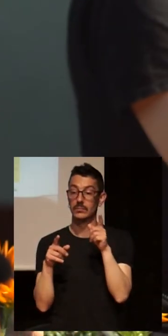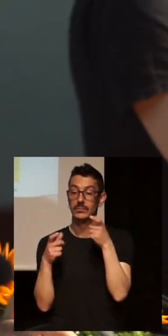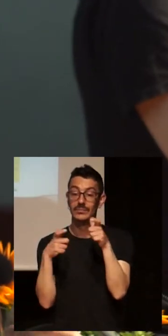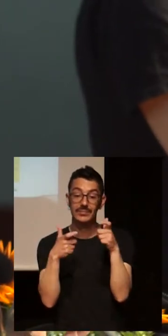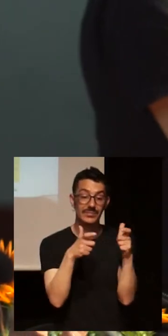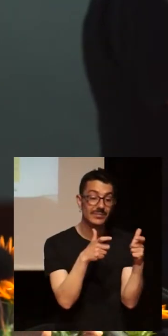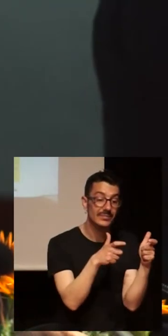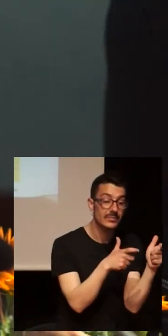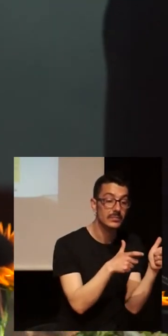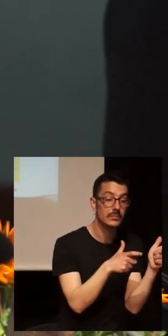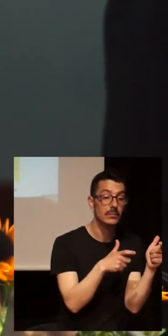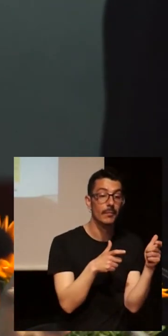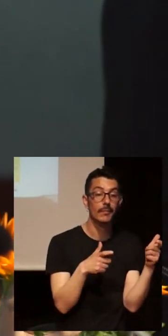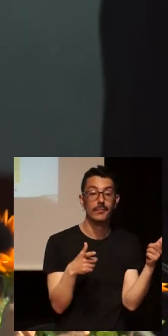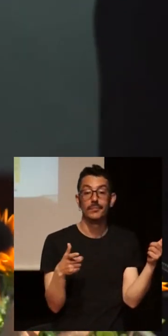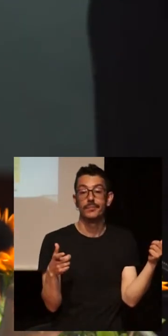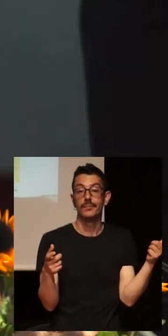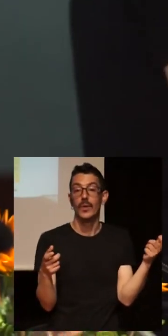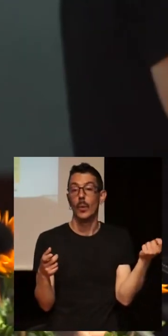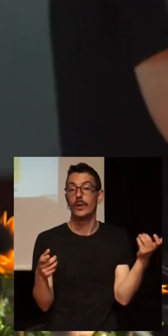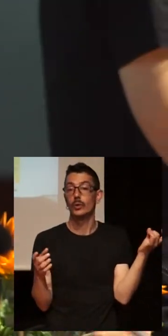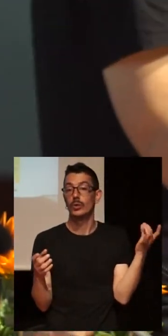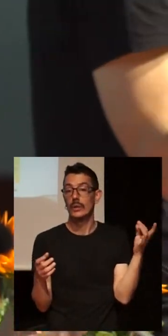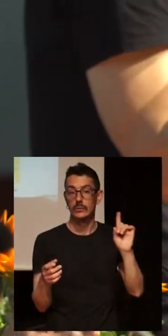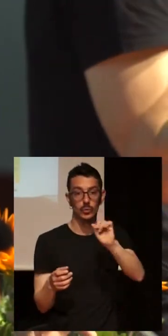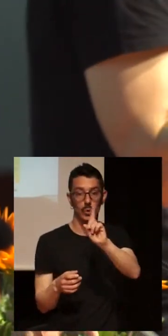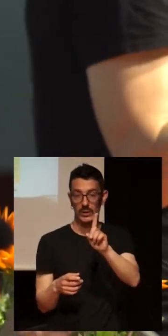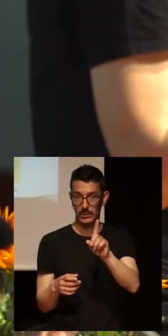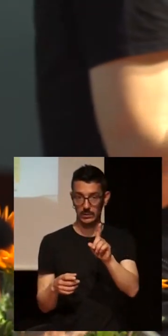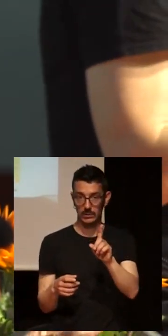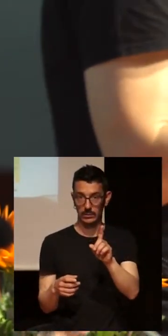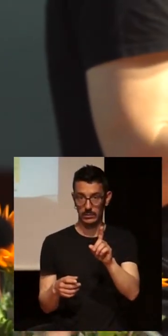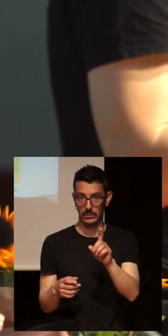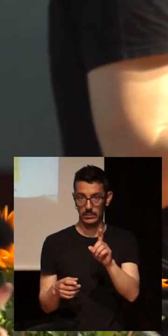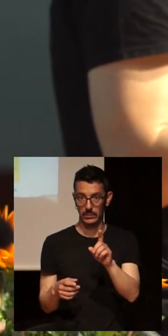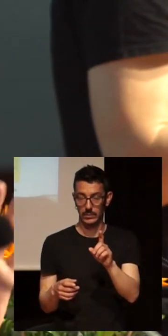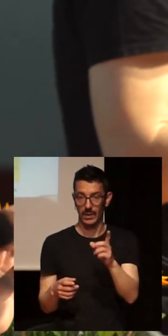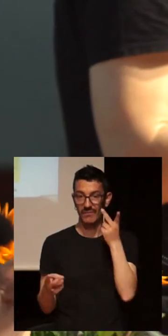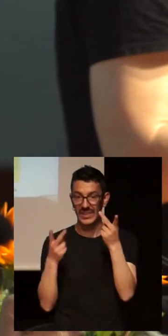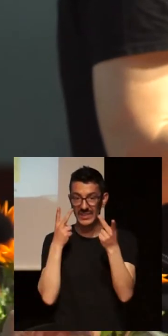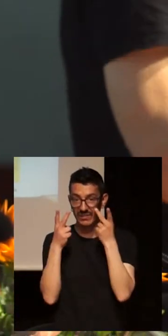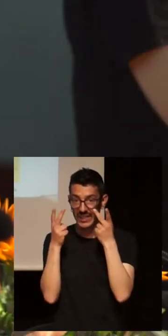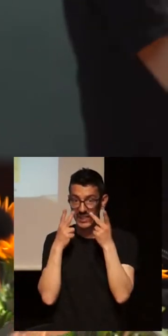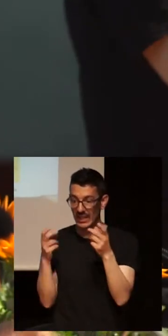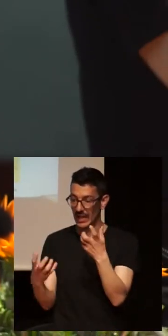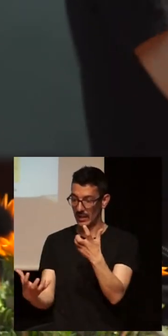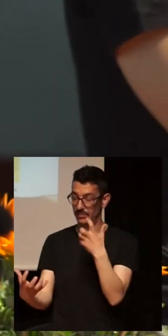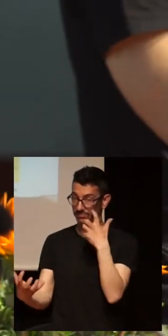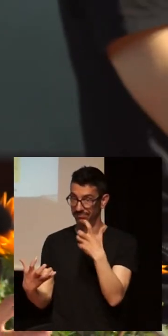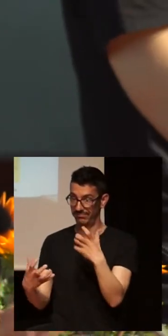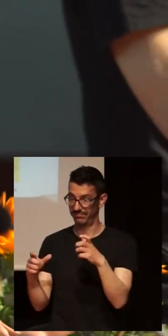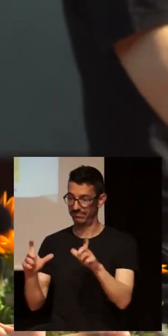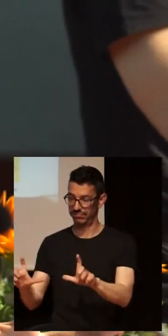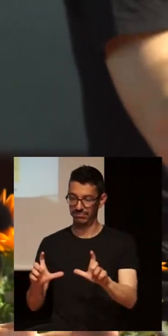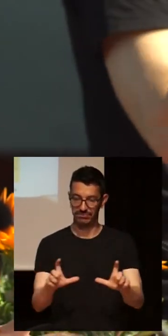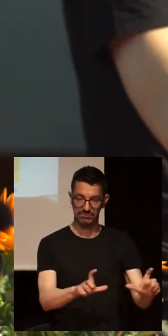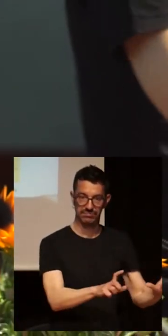las diversidades que hay detrás de los HSH, que además se les simbiliza y por tanto también se está